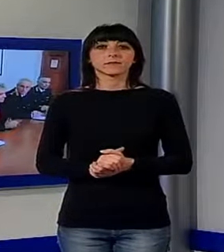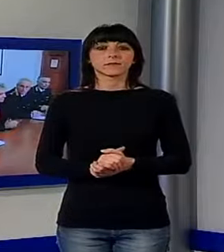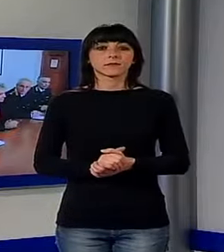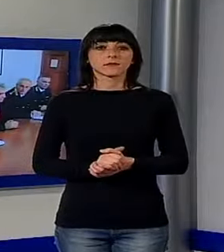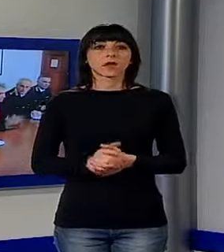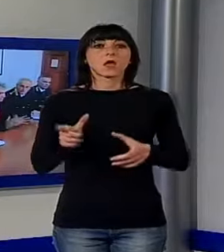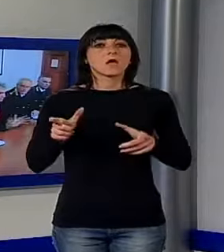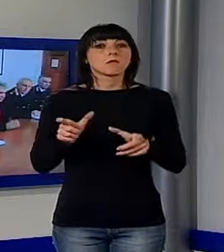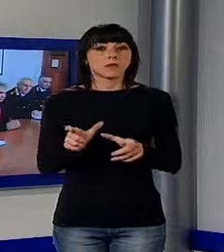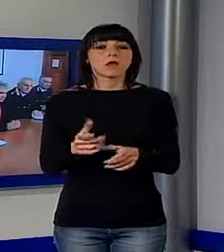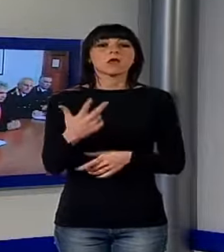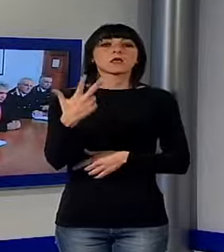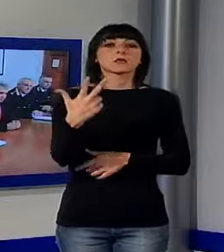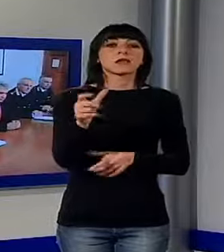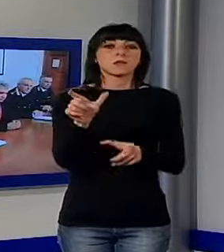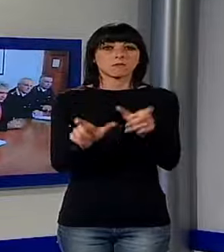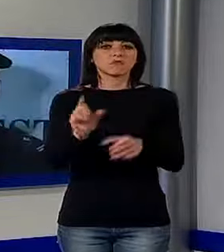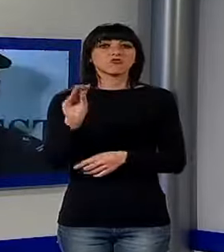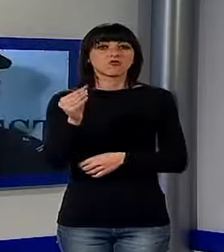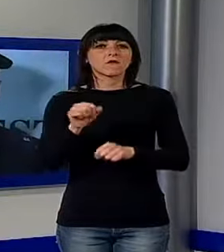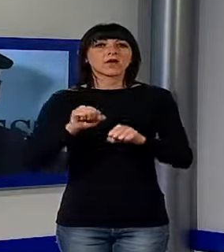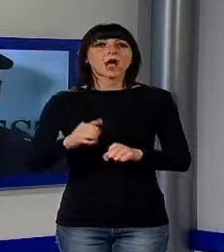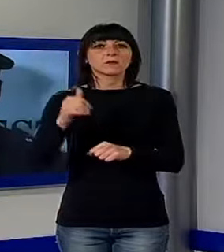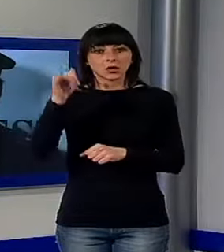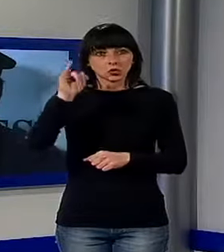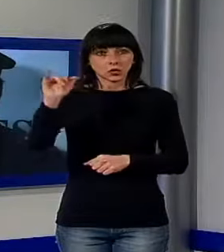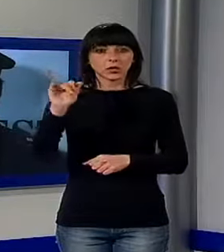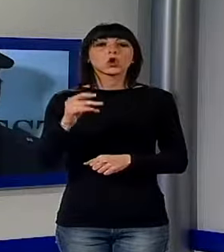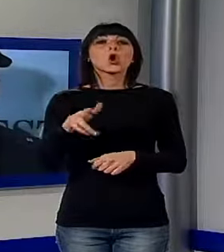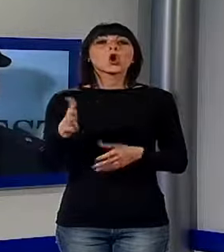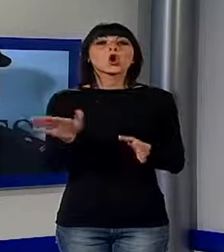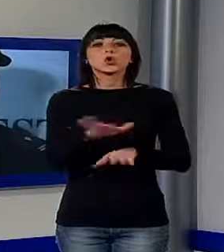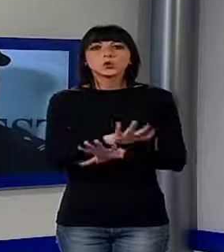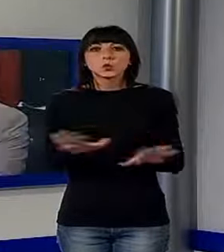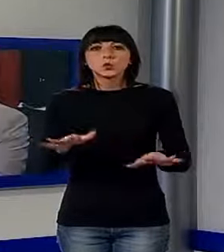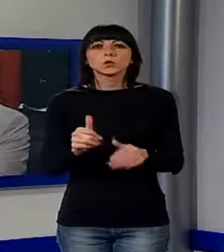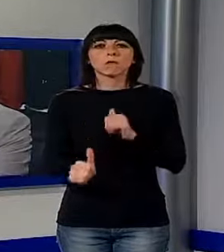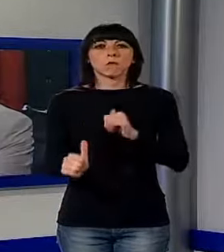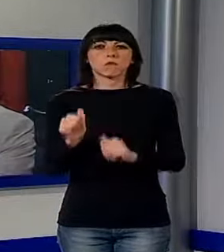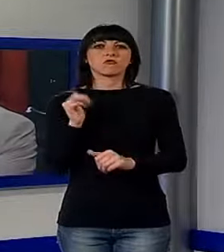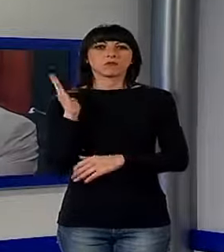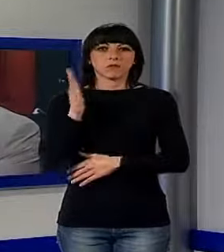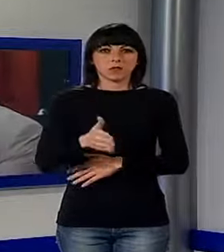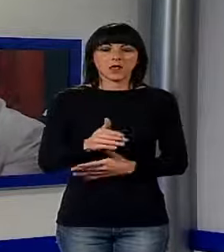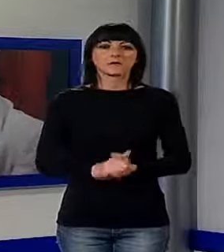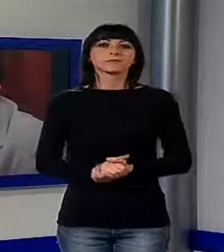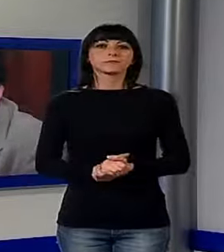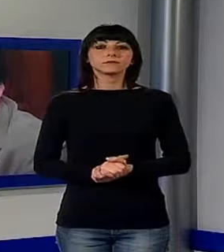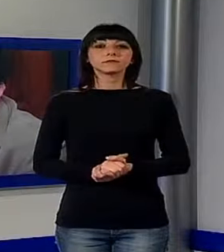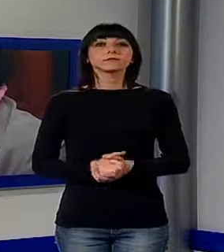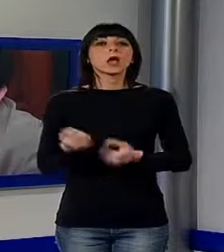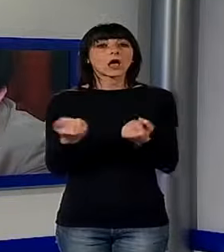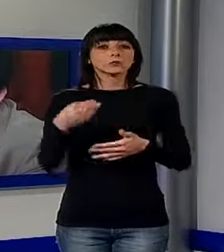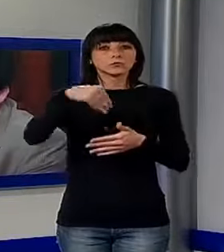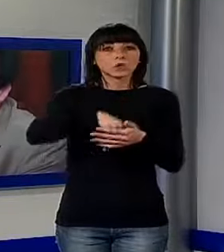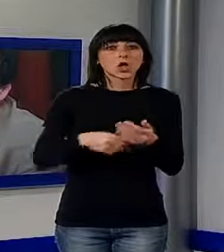rapina pluriaggravata, sono finiti tre giovani residenti a Torino, tutti con precedenti del genere. Sull'auto sono stati trovati soldi